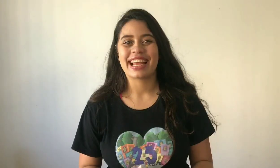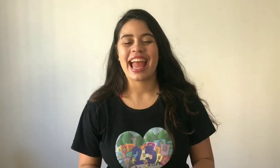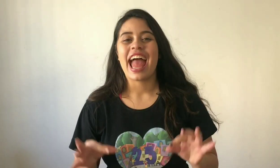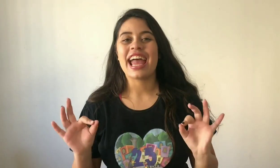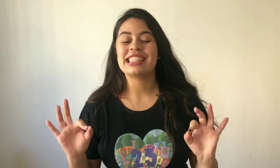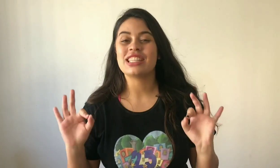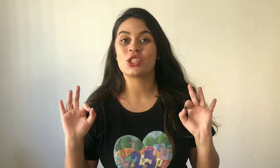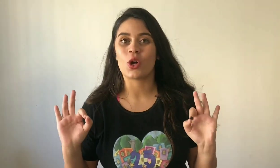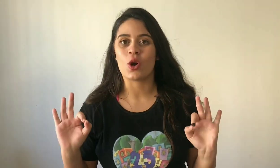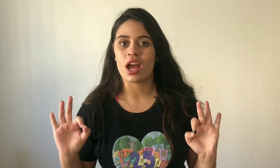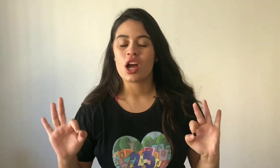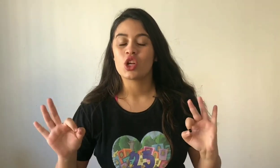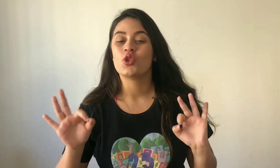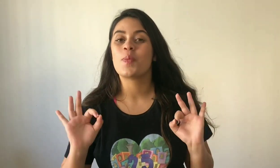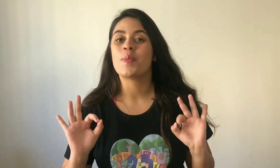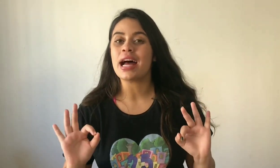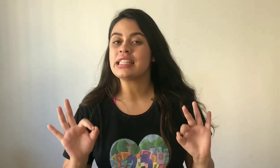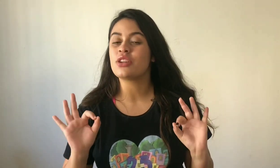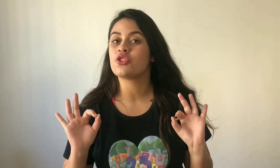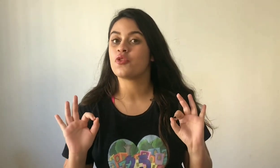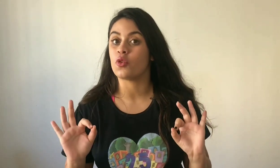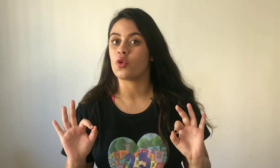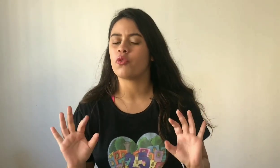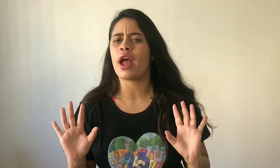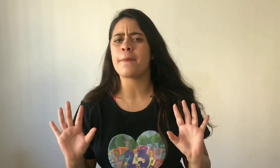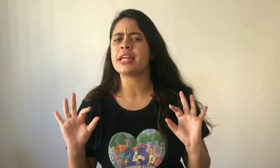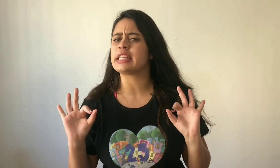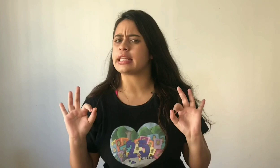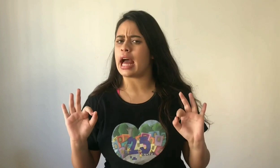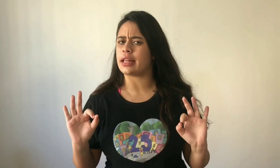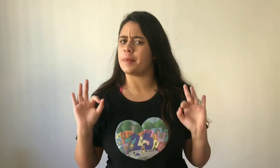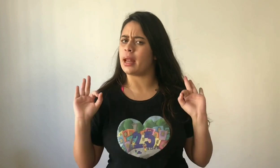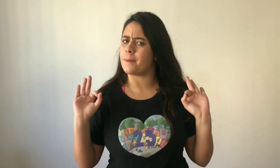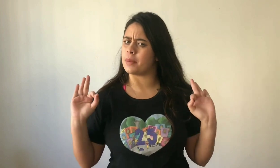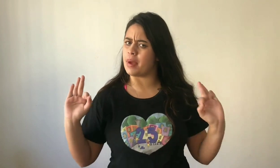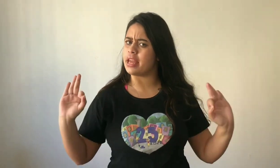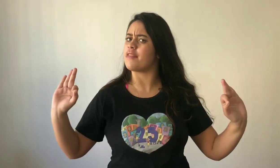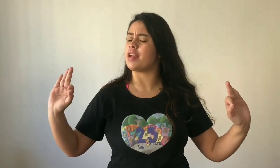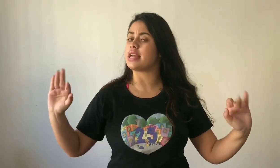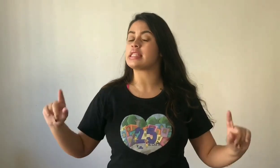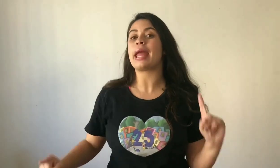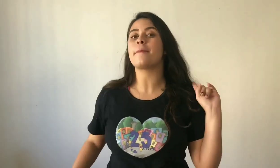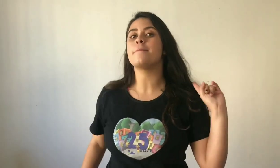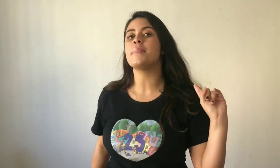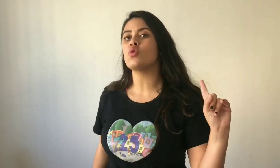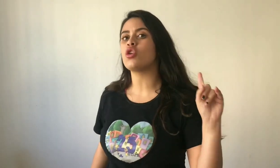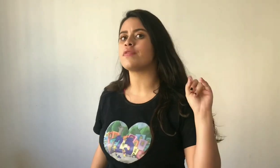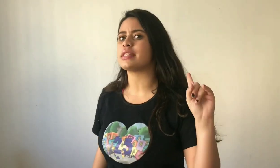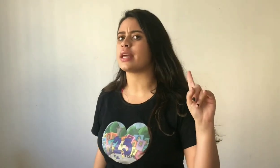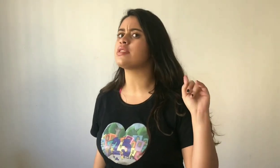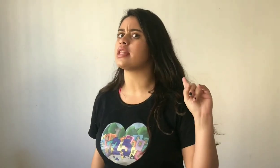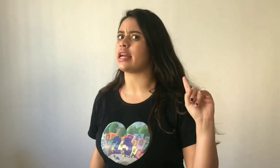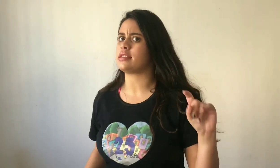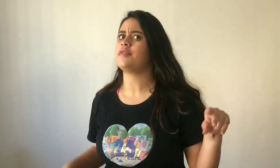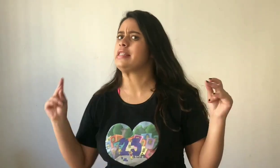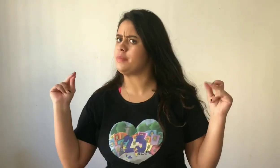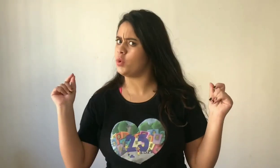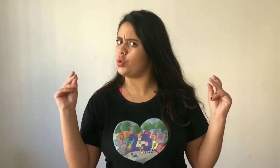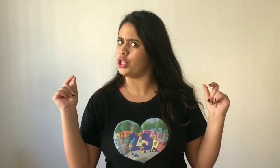Essa história do Pássaro de Fogo foi apresentada pela primeira vez em 1910, faz muito